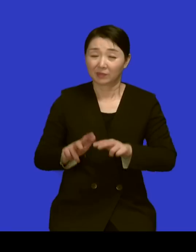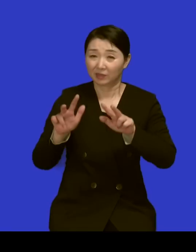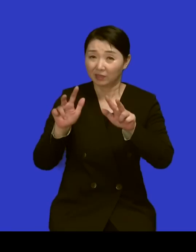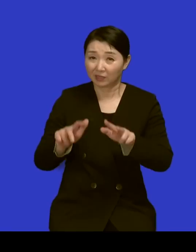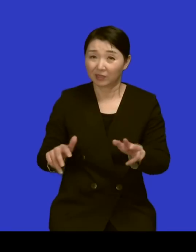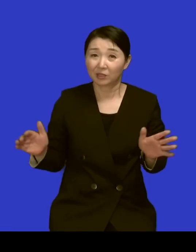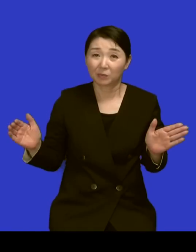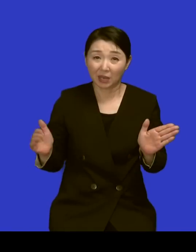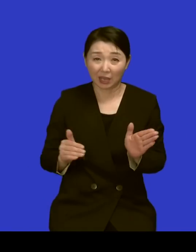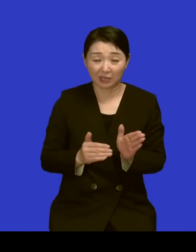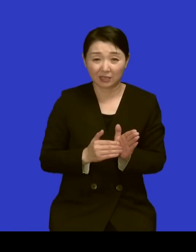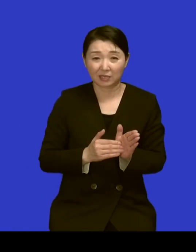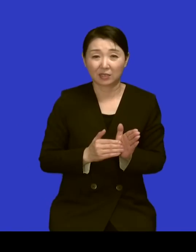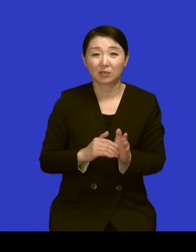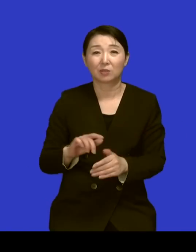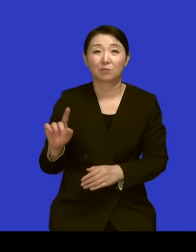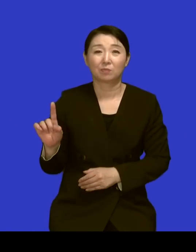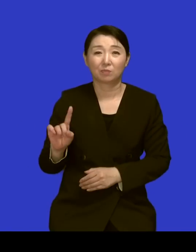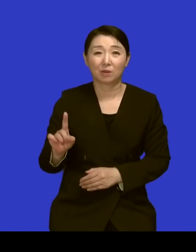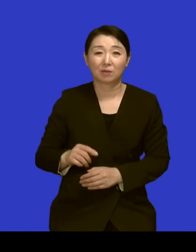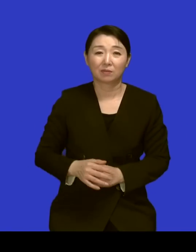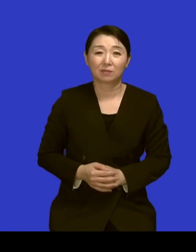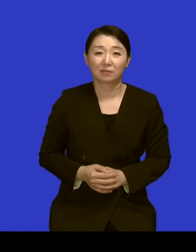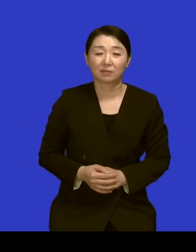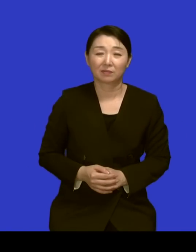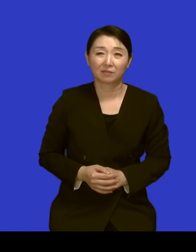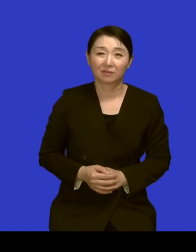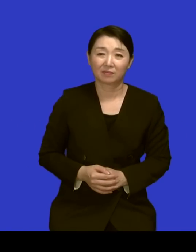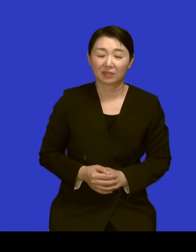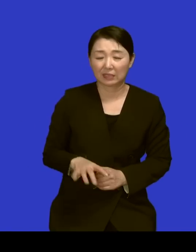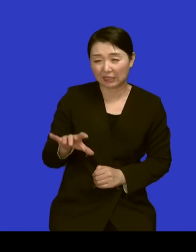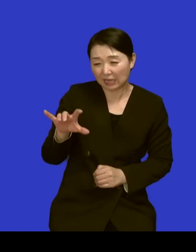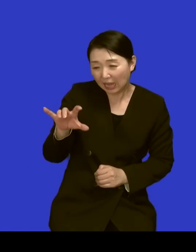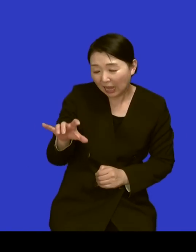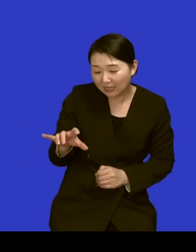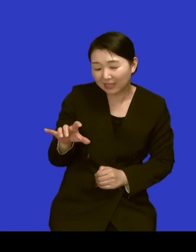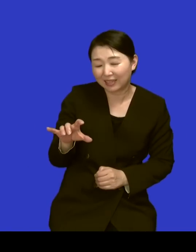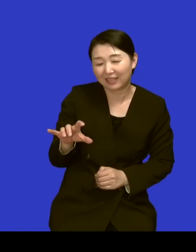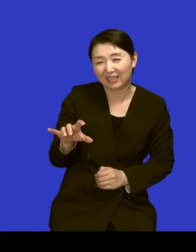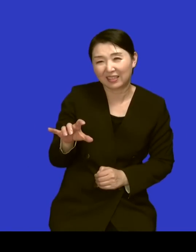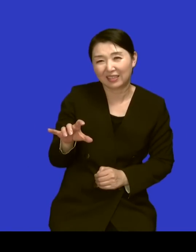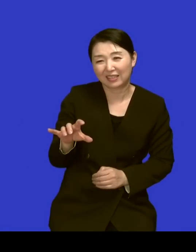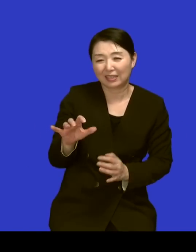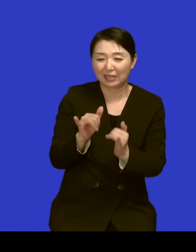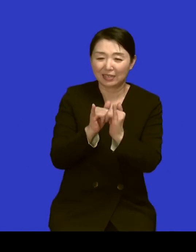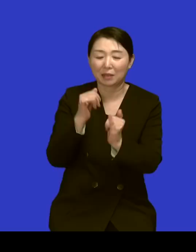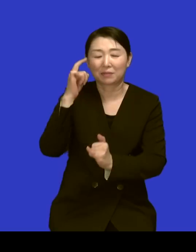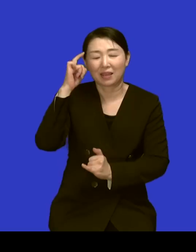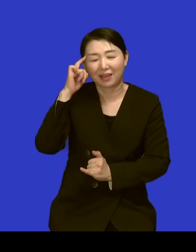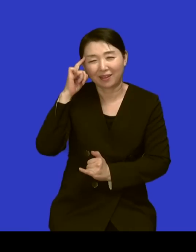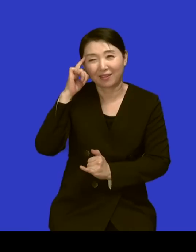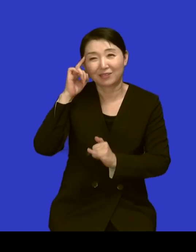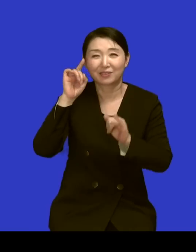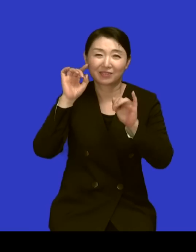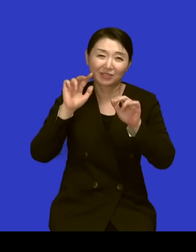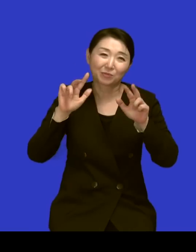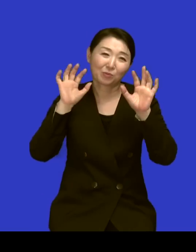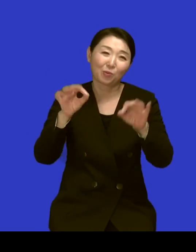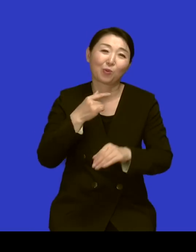그분들 생각에 맨날 보고 싶고 네 이제 뭐 갈 수 있는 시간이 오겠죠 네